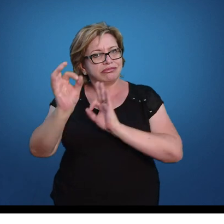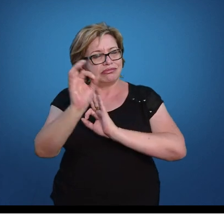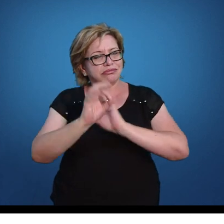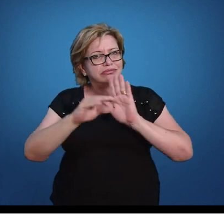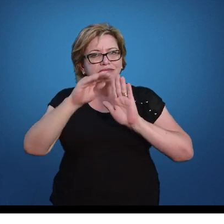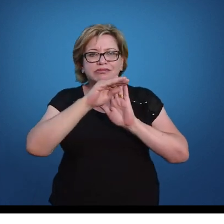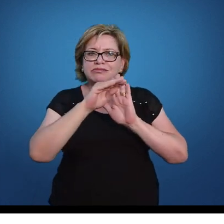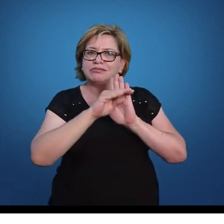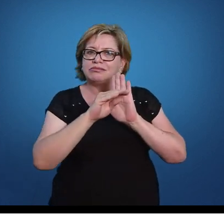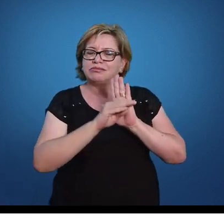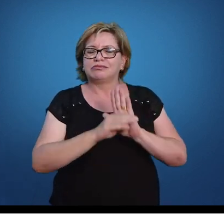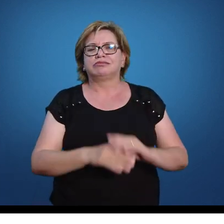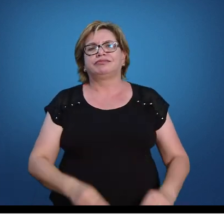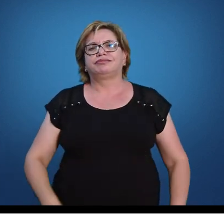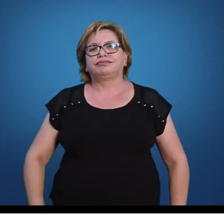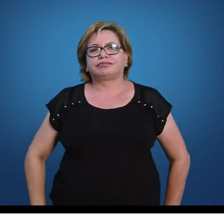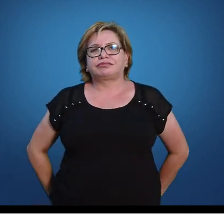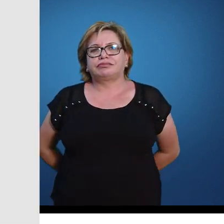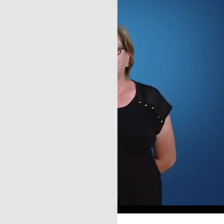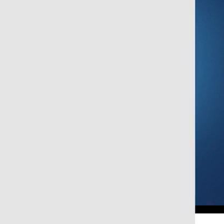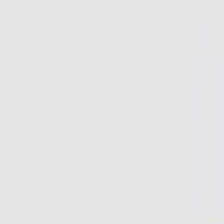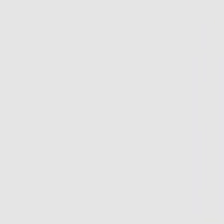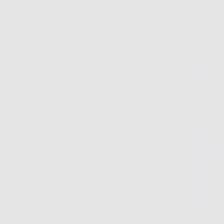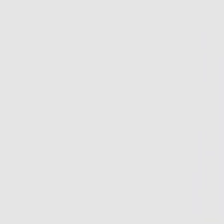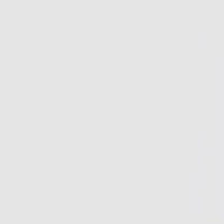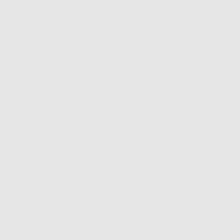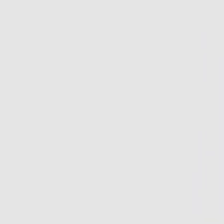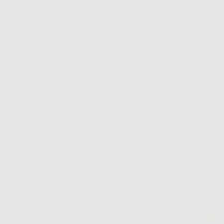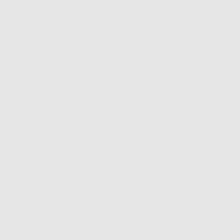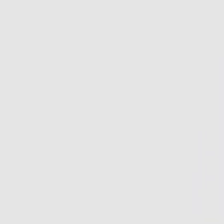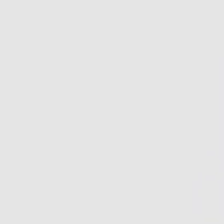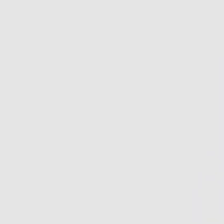essa disciplina. Tchau. Tchau. Tchau.